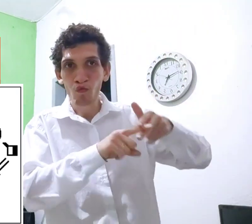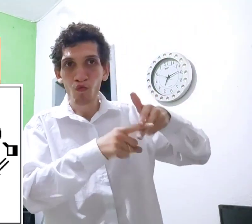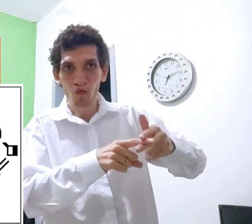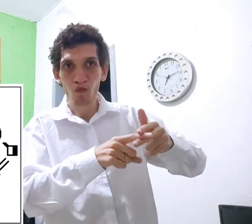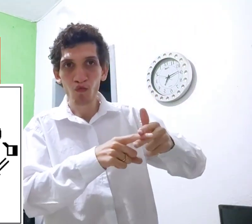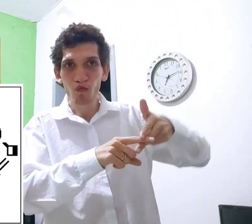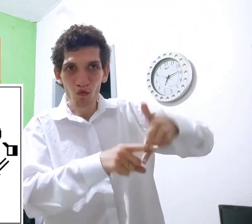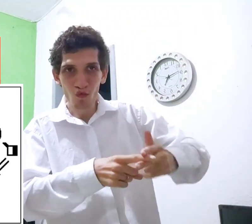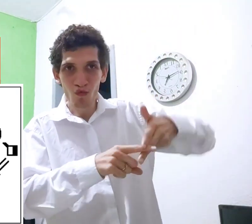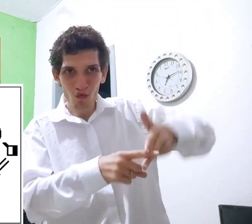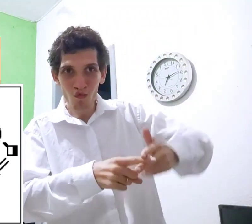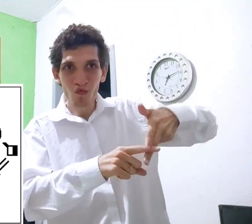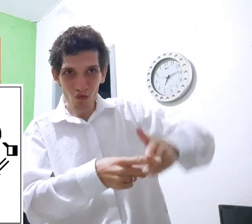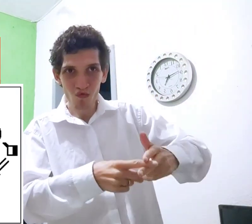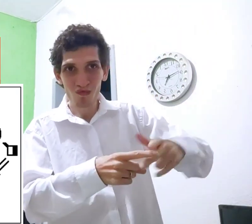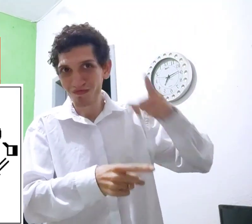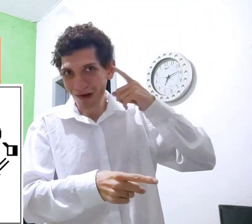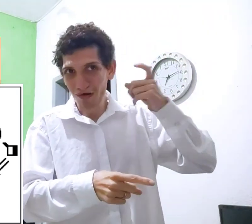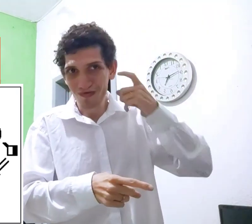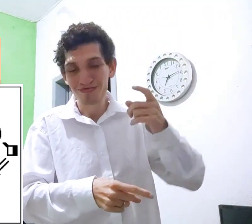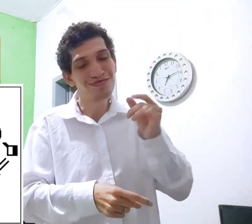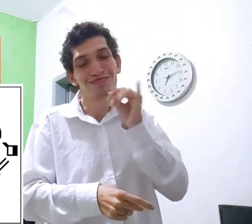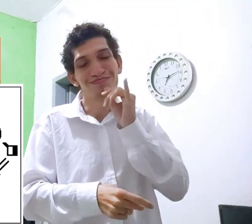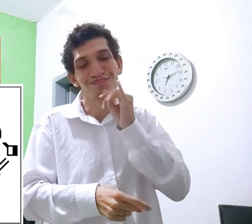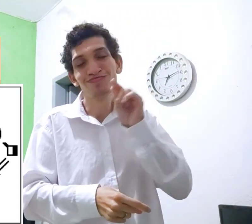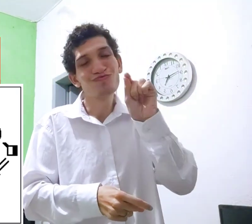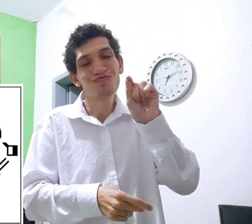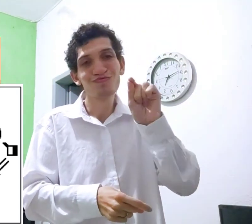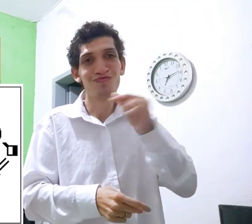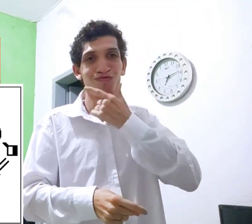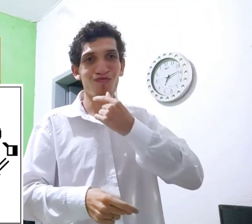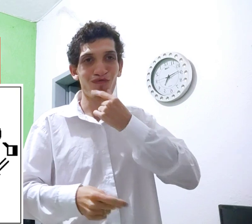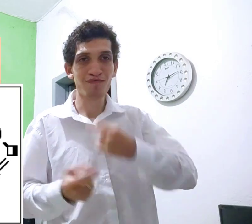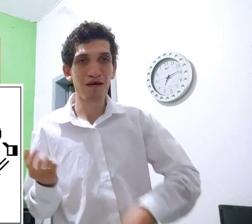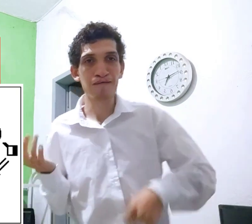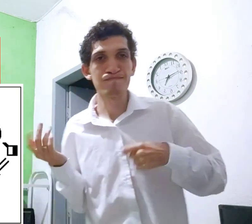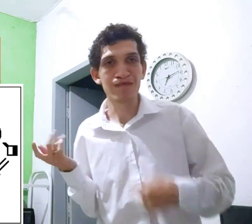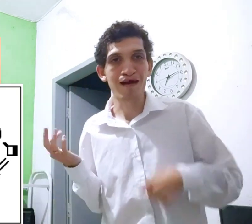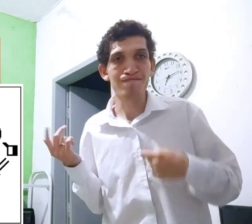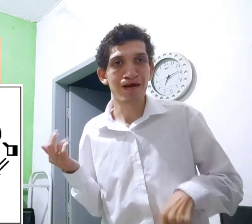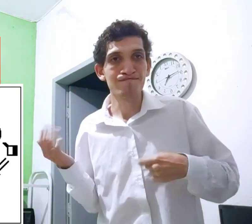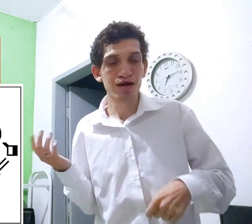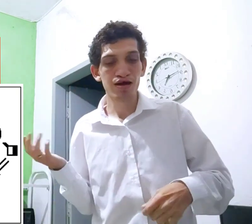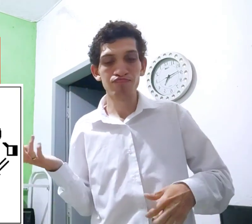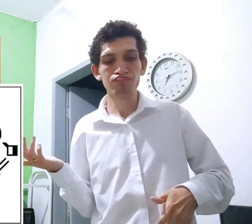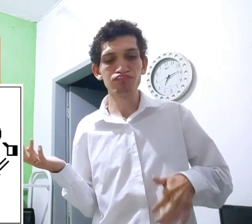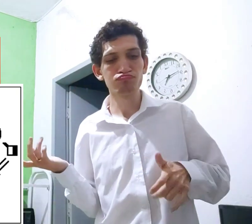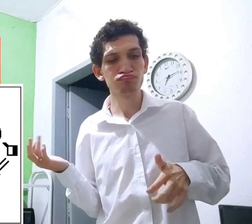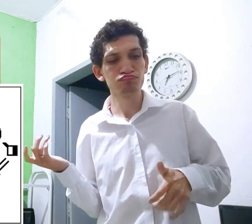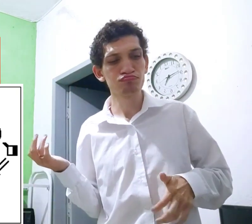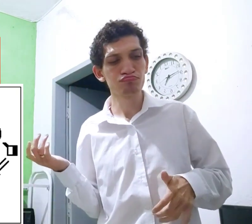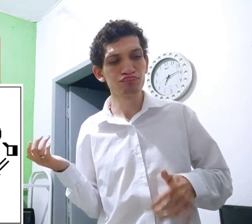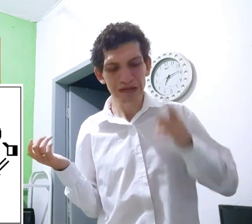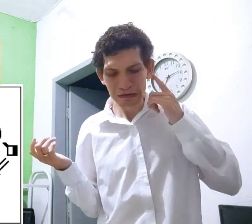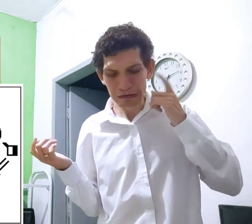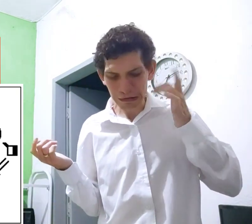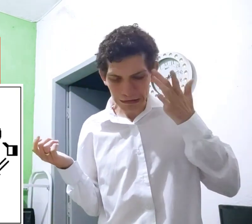primeiro, o sol consertar, mas, por exemplo, a prática, o homem tá tocando violão, ele tá